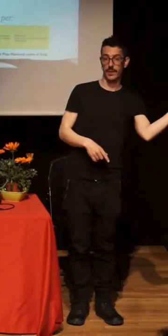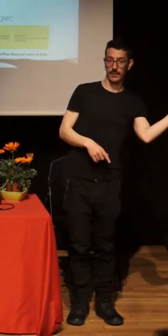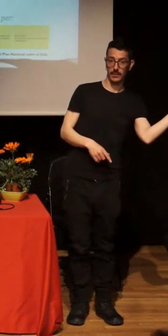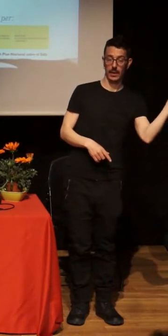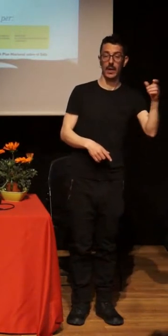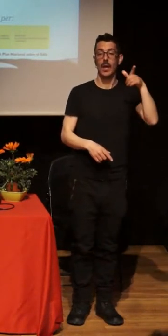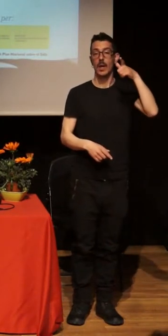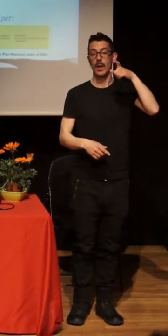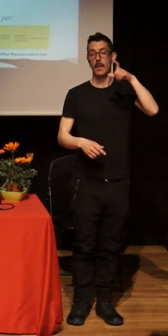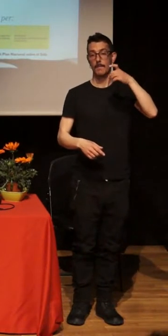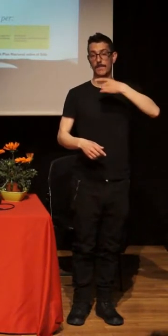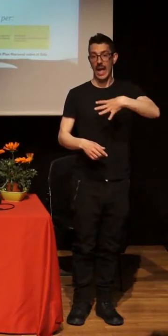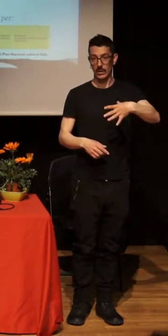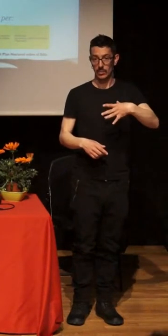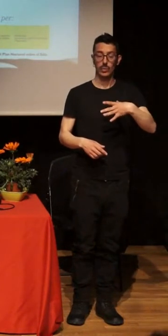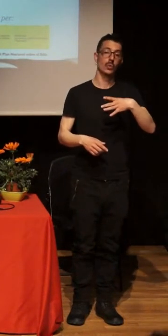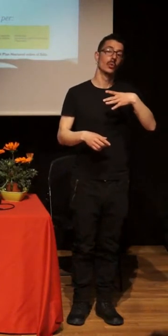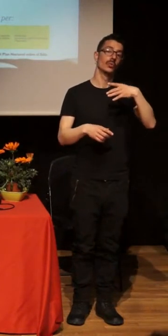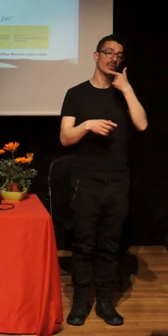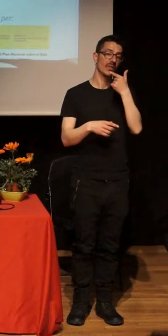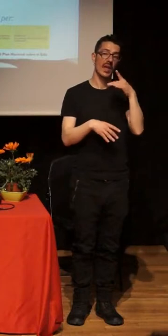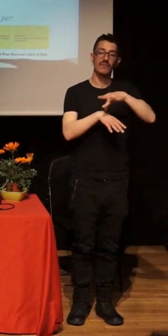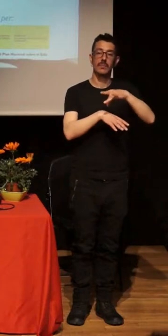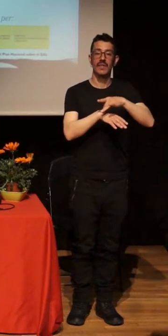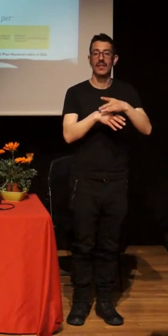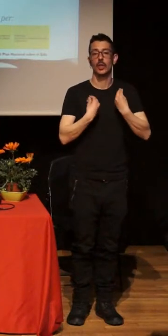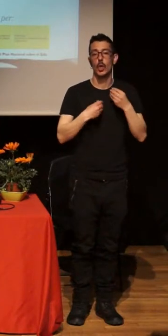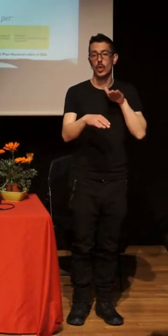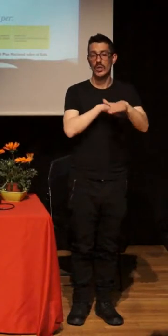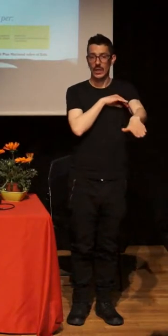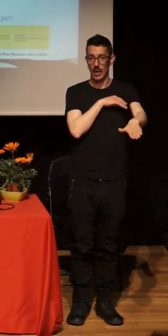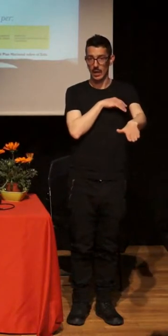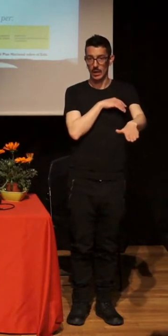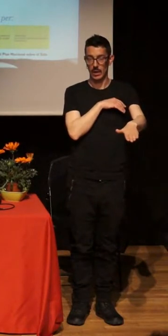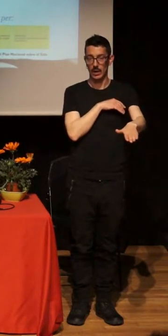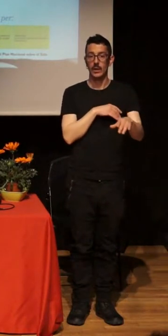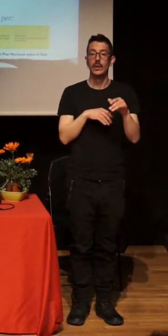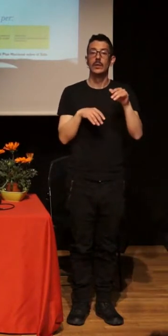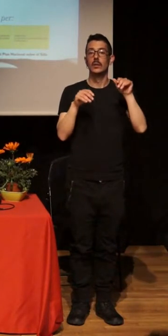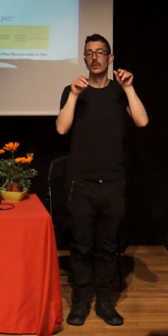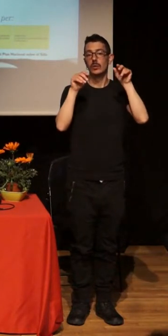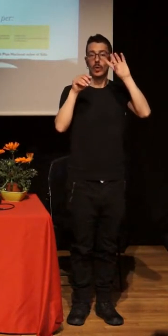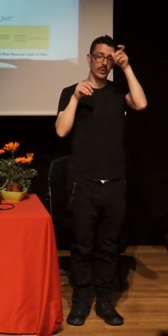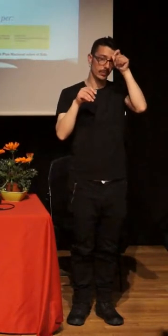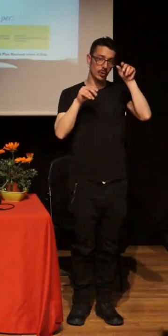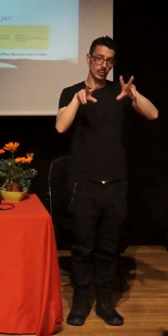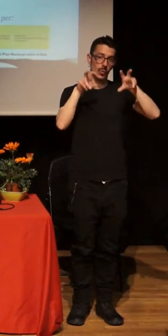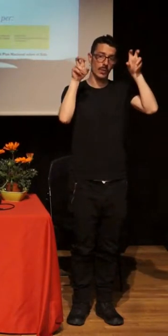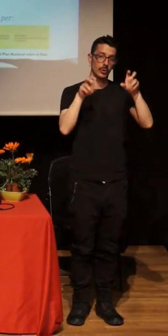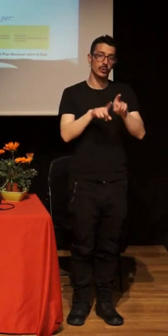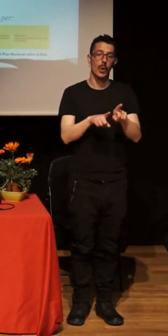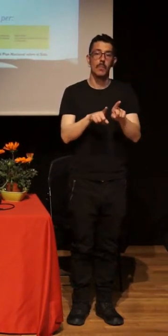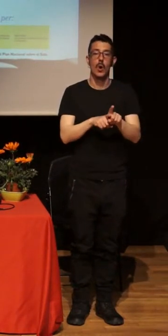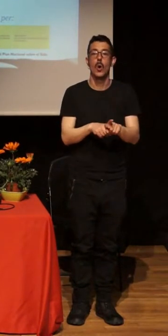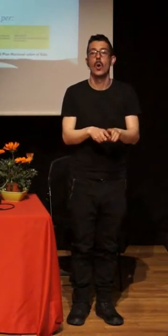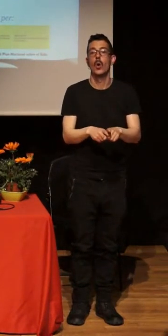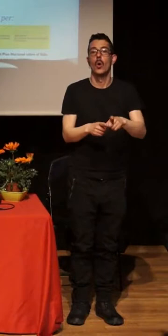enfermedad crónica, aparece en términos nuevos como la carga viral indetectable, de ahí pasamos a la incapacidad de